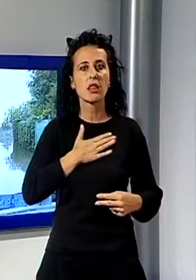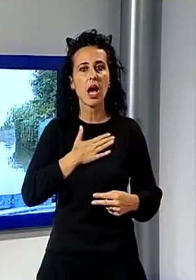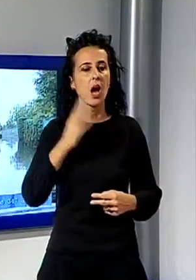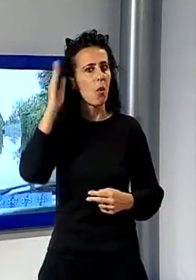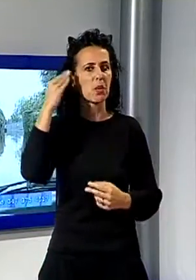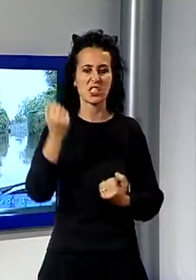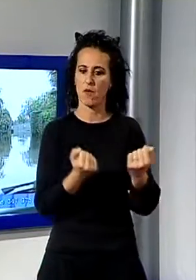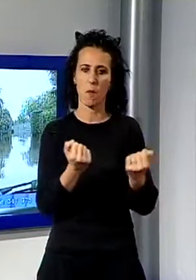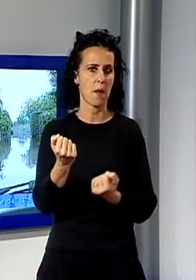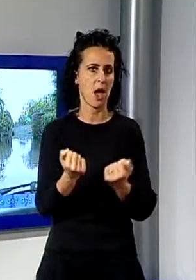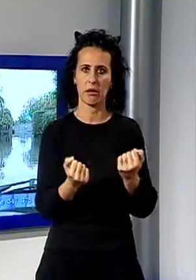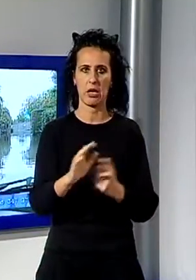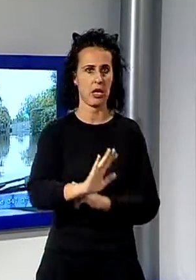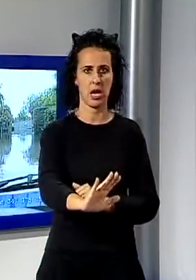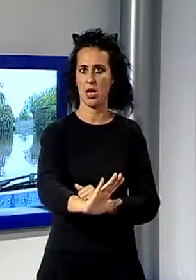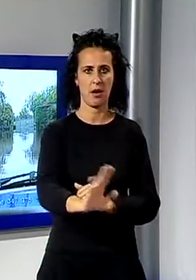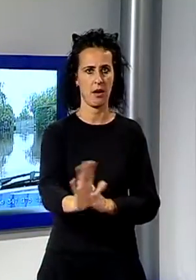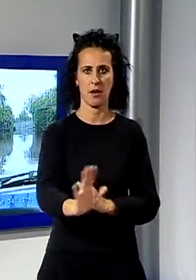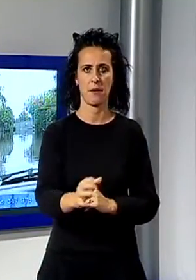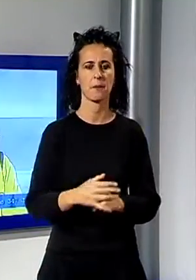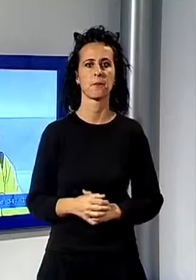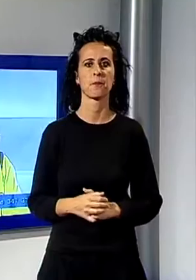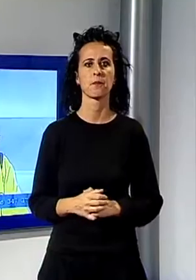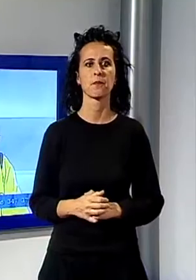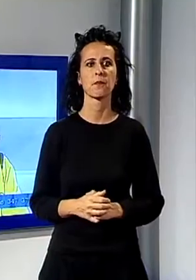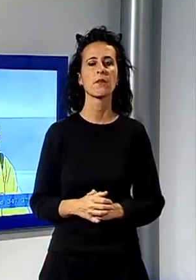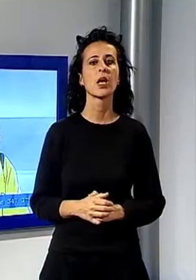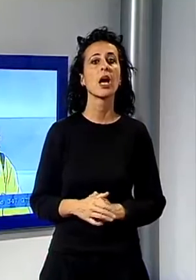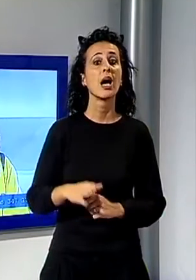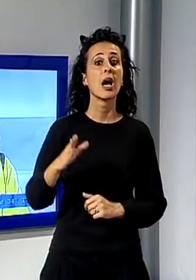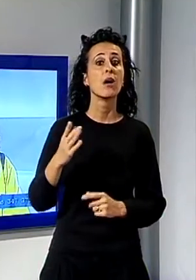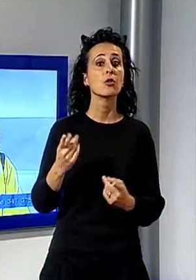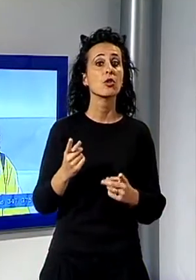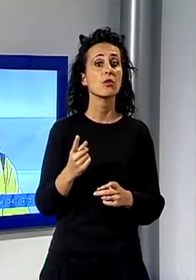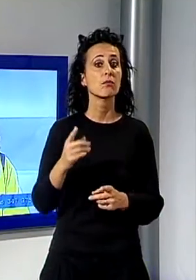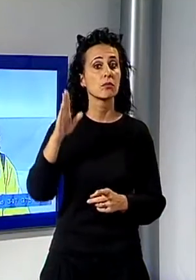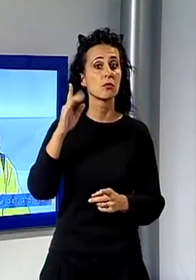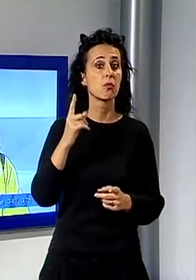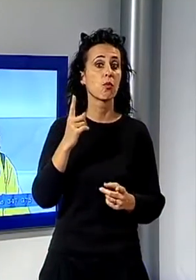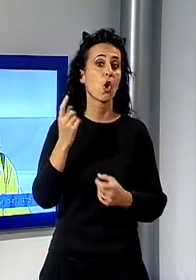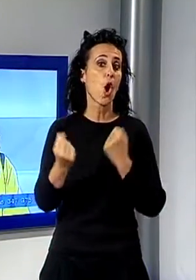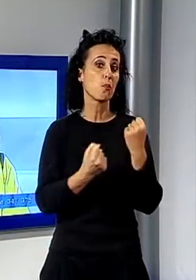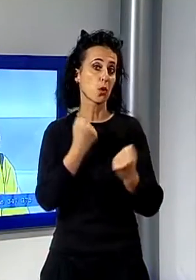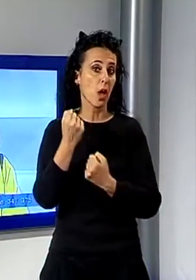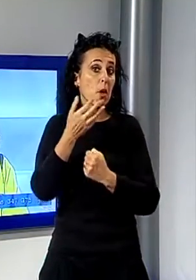o rimanere sotto un parcheggio sotterraneo. Uno degli accorgimenti che è facilmente messo in opera è quello di